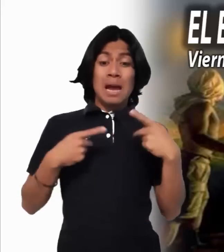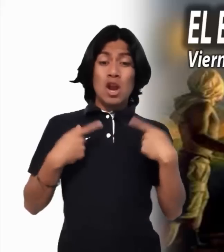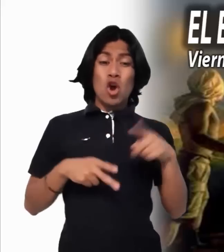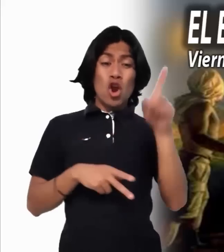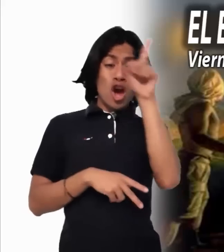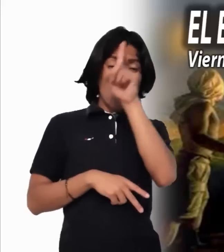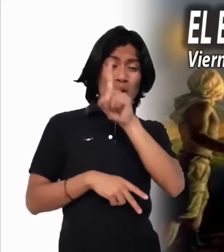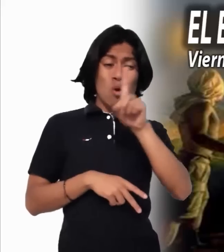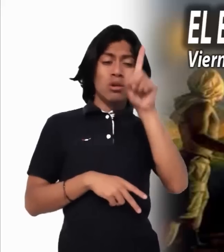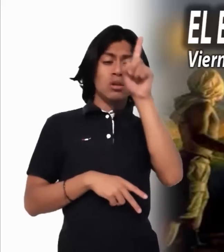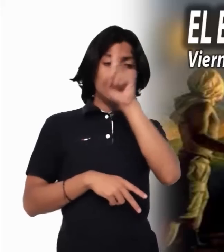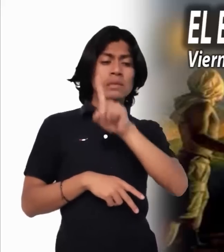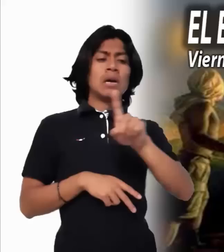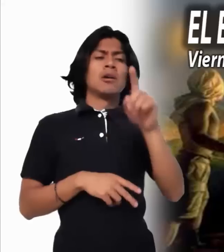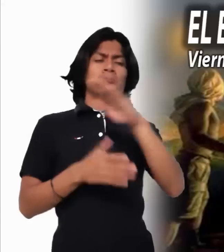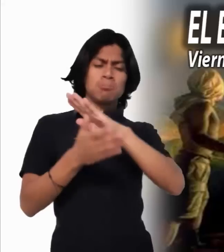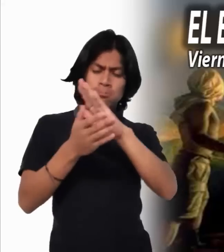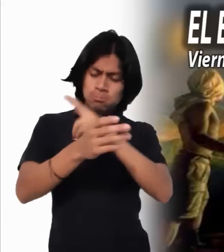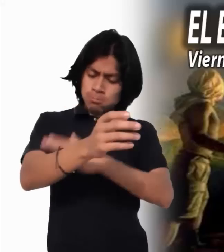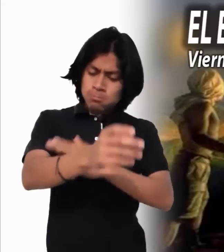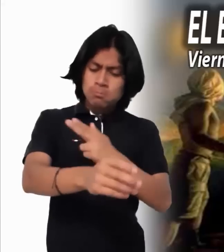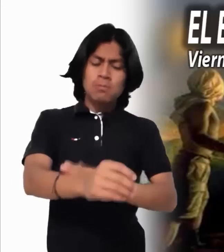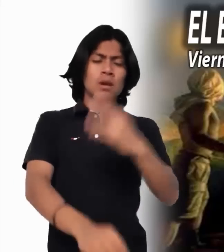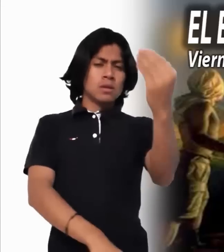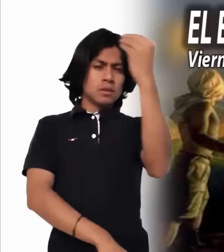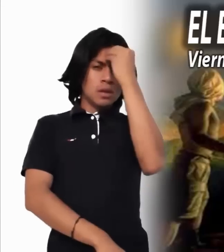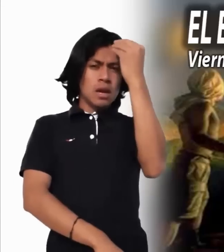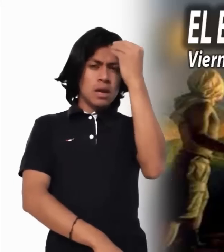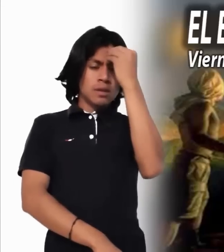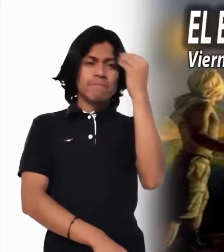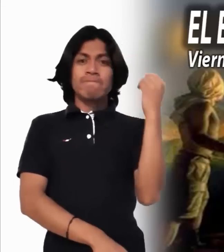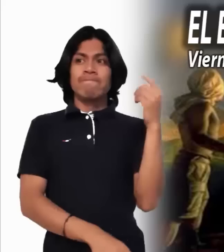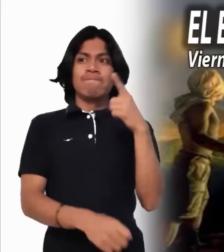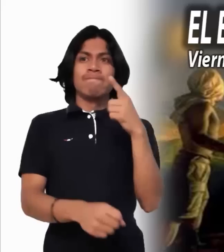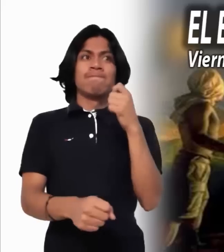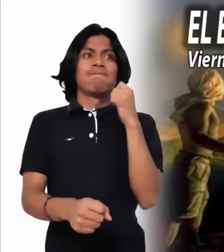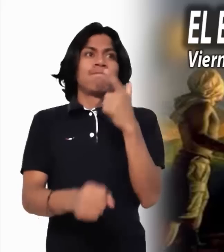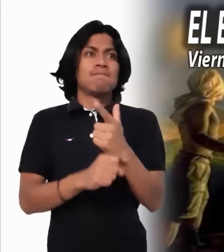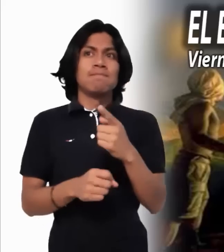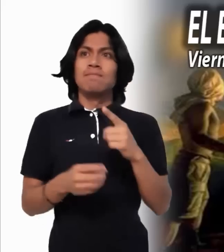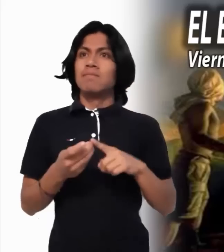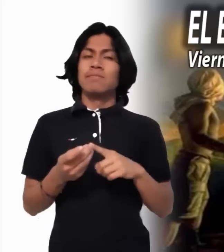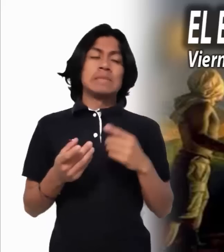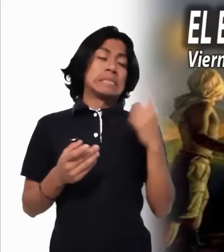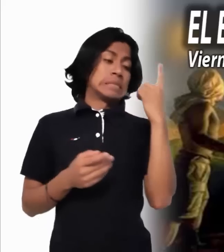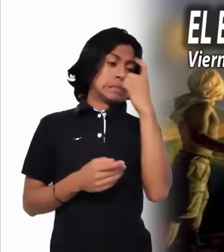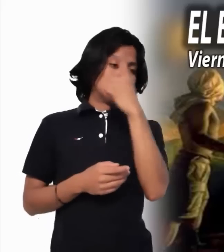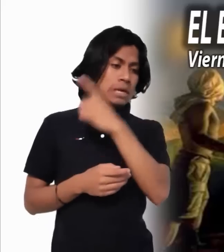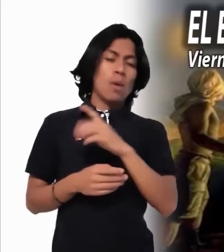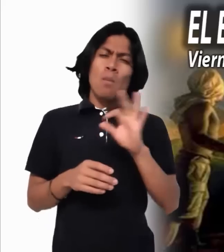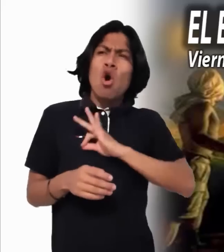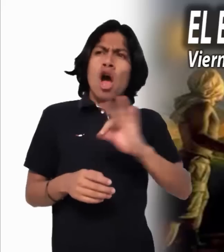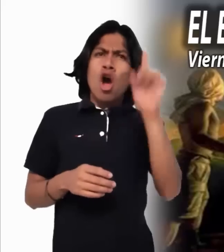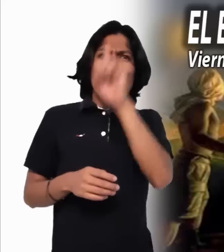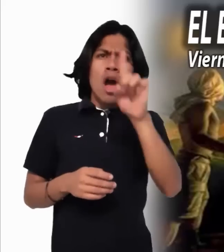consultores económicos y fiscales, consejeros de negocios, pero encontrar a alguien